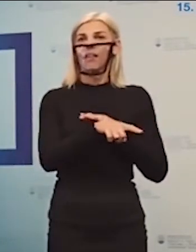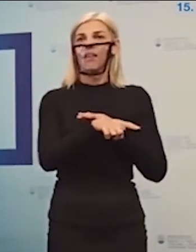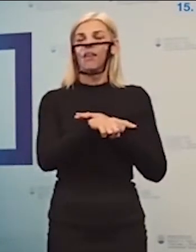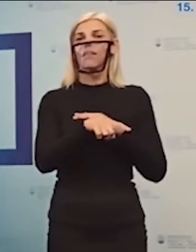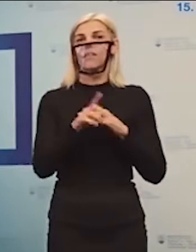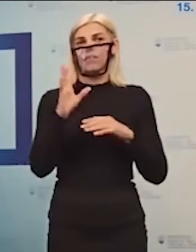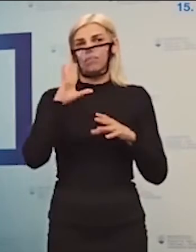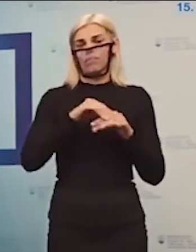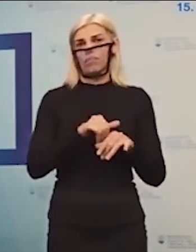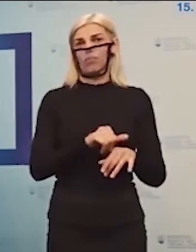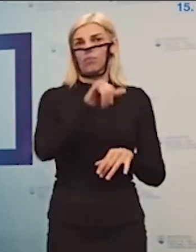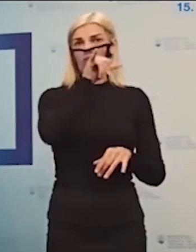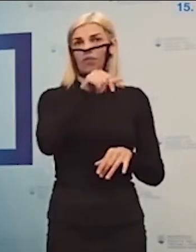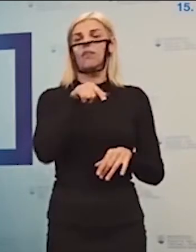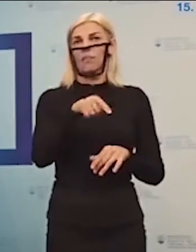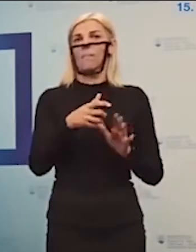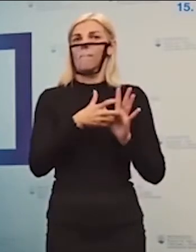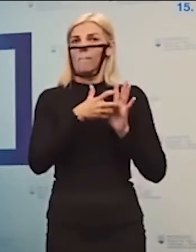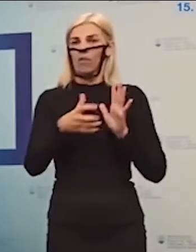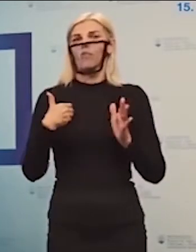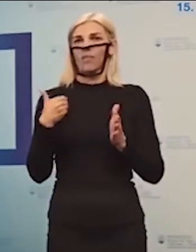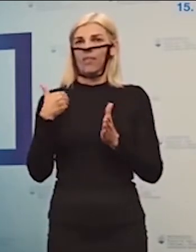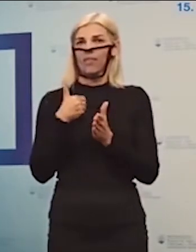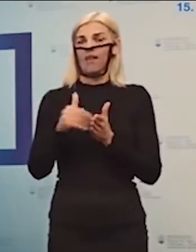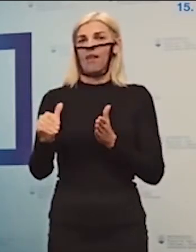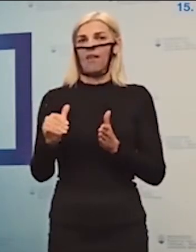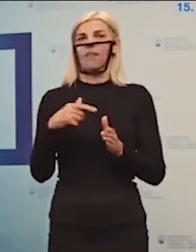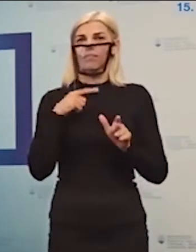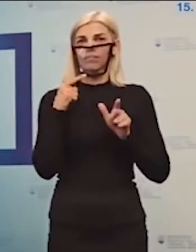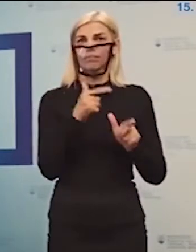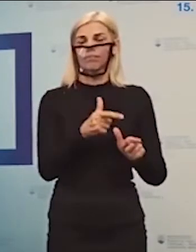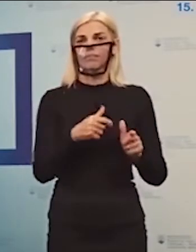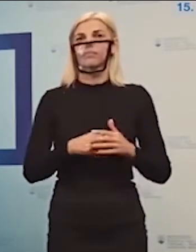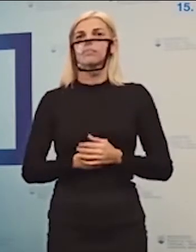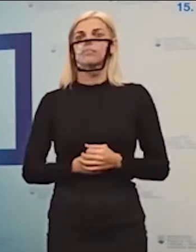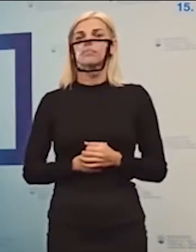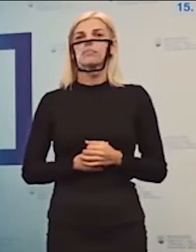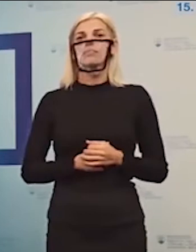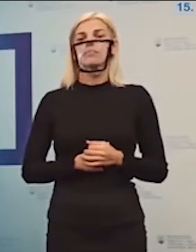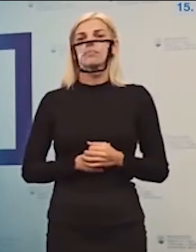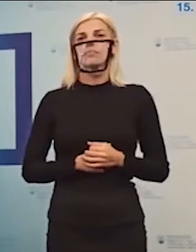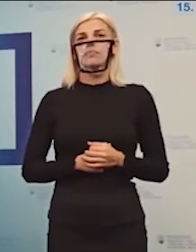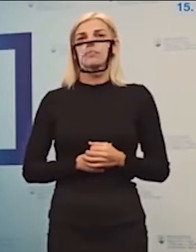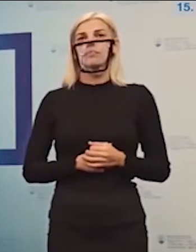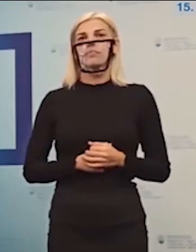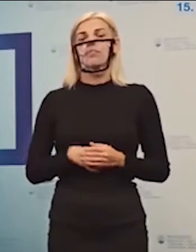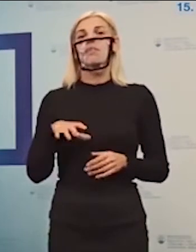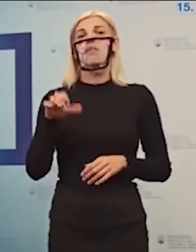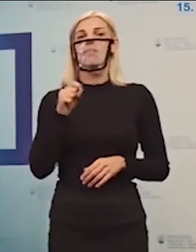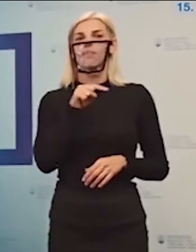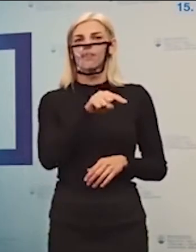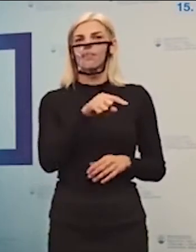miest, tak pokračujeme ďalej. My sme tam veľmi súčinní v rámci jednotlivých programov, aby sme týmto